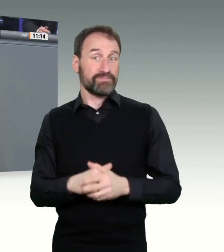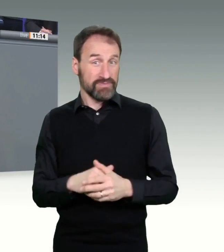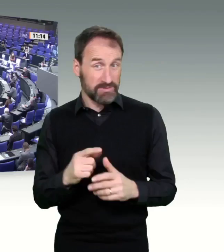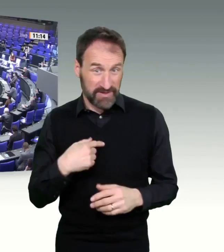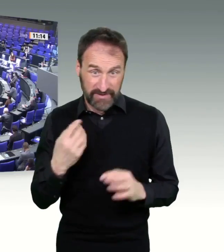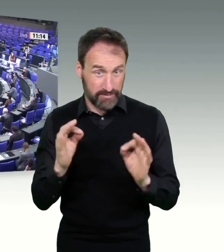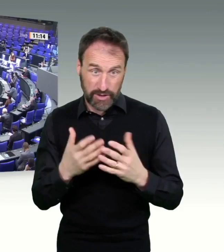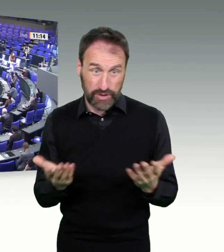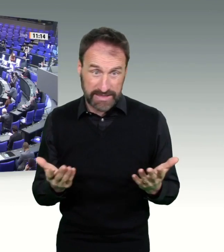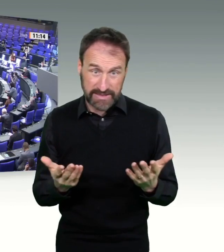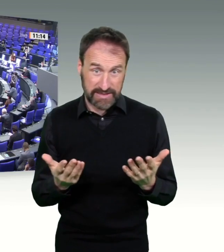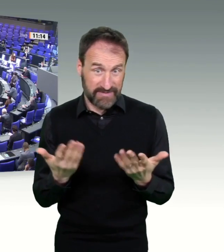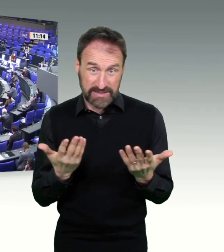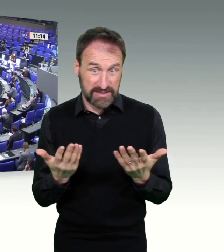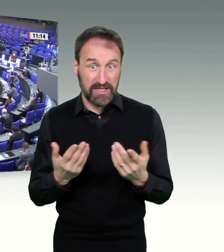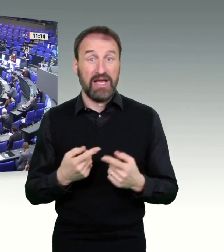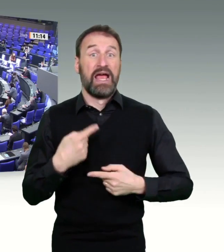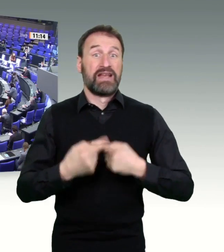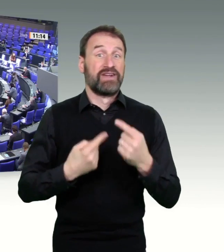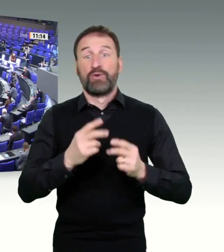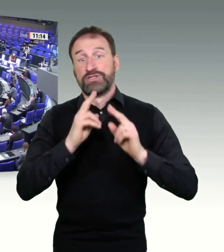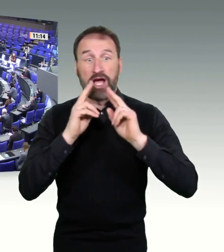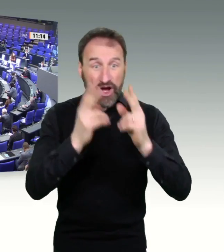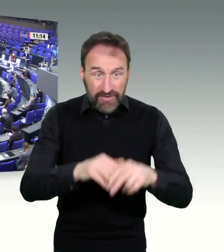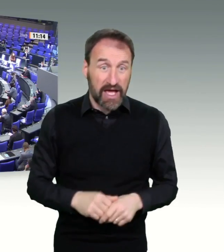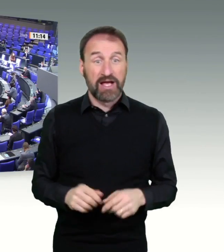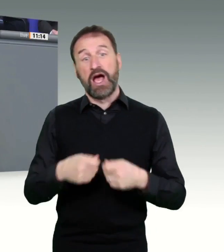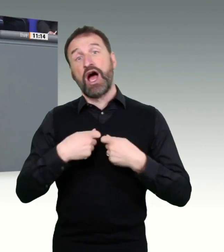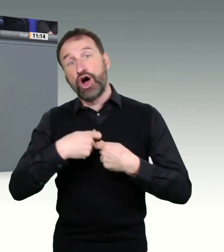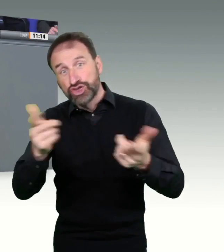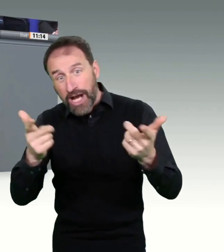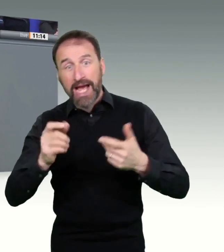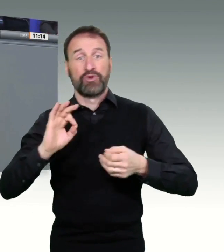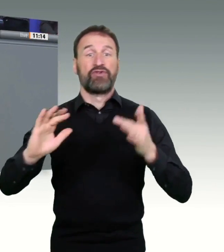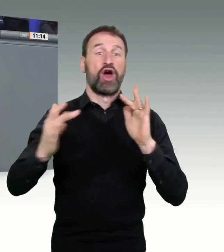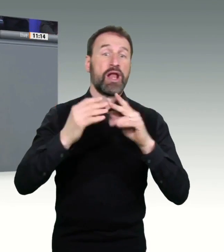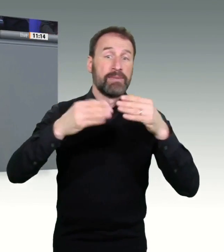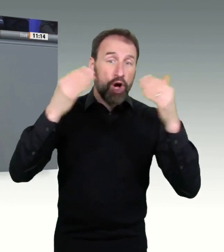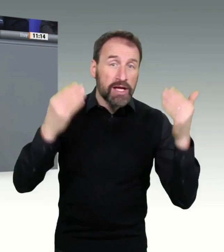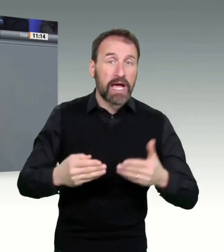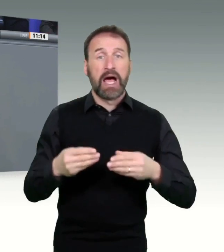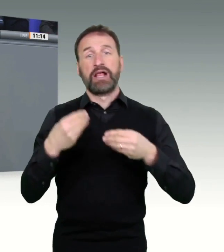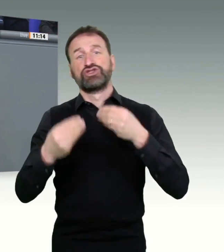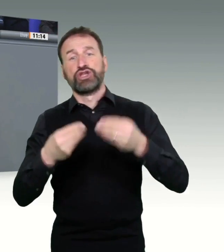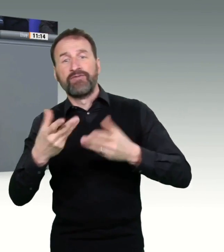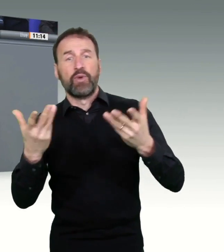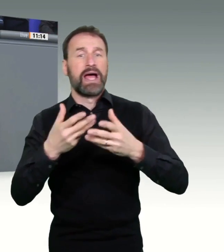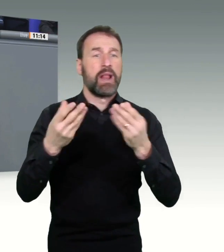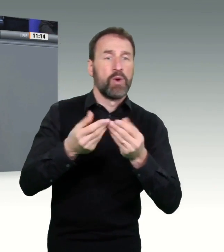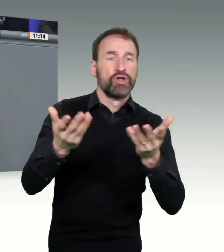Kolleginnen und Kollegen, es ist richtig, dass wir zu Anfang bei knappen Impfstoffmengen priorisieren und die Menschen mit einer Impfung schützen, die vor einem schweren